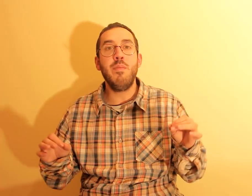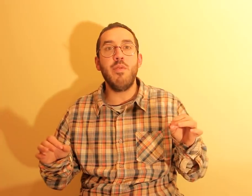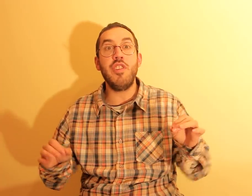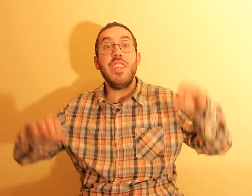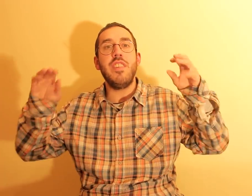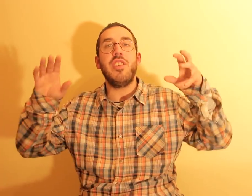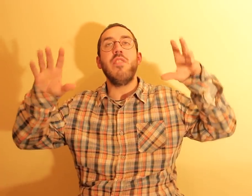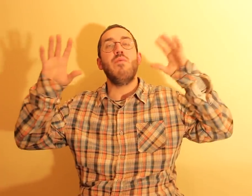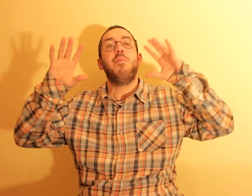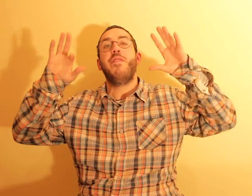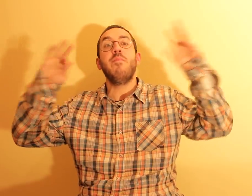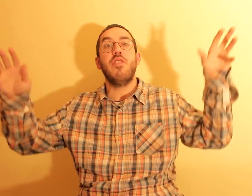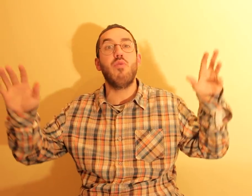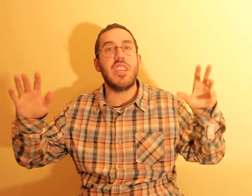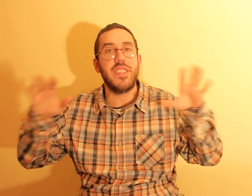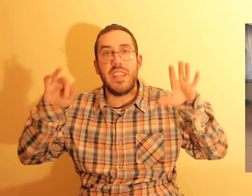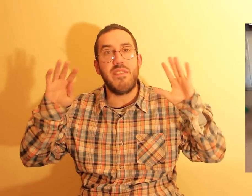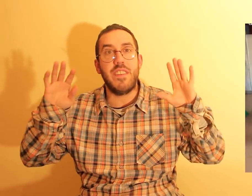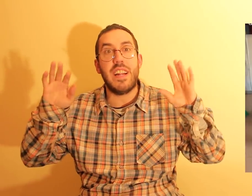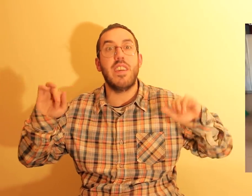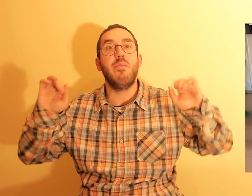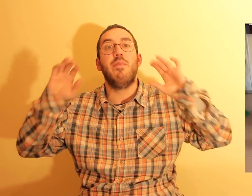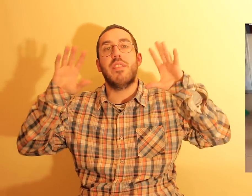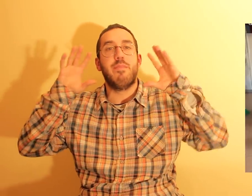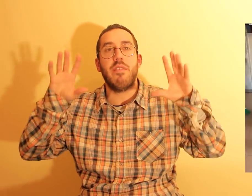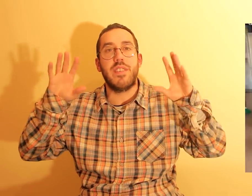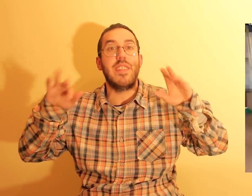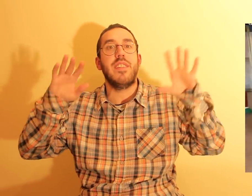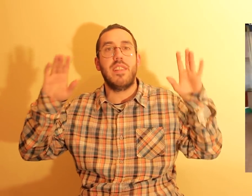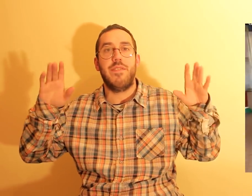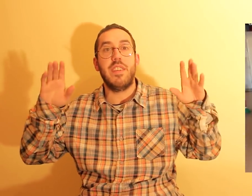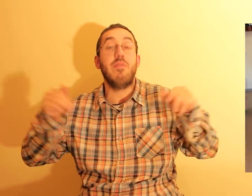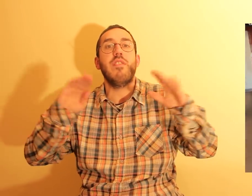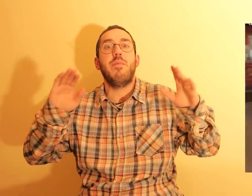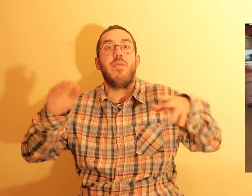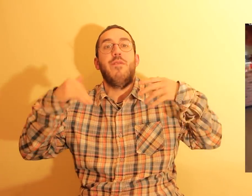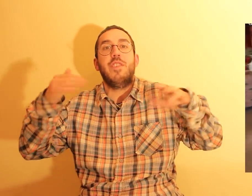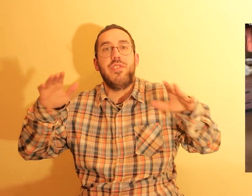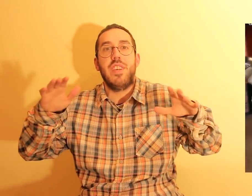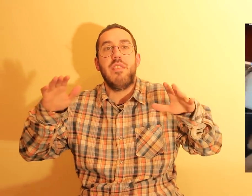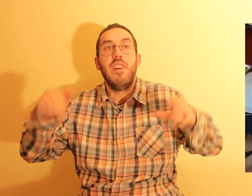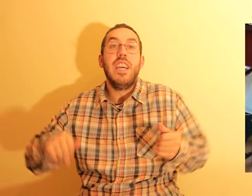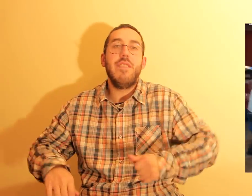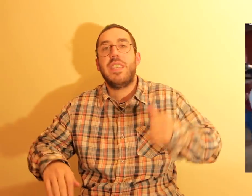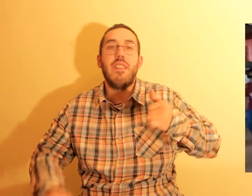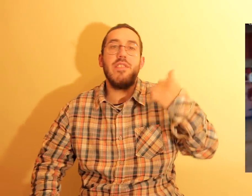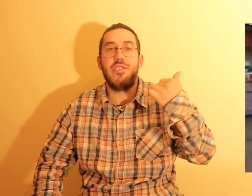Depois, existe aí um novo filme, que toda a gente anda a falar, que é o Bird Box, que é da Netflix, e ainda não vi, for fixe, digam, e fizeram esse